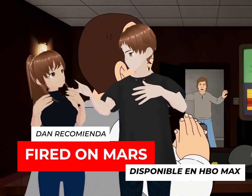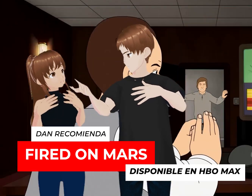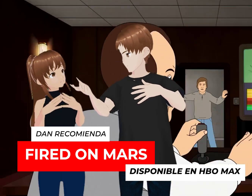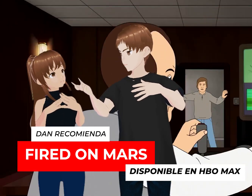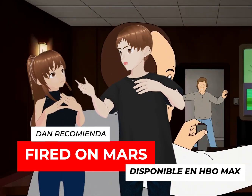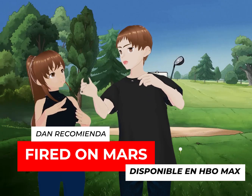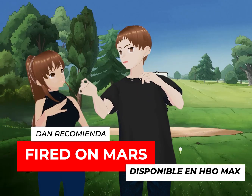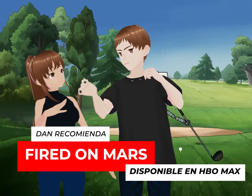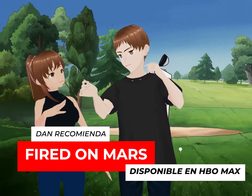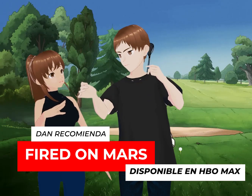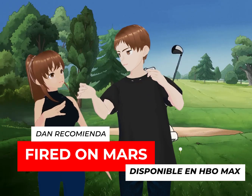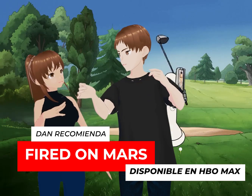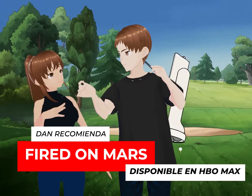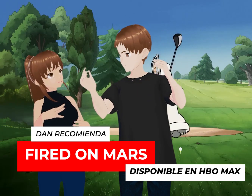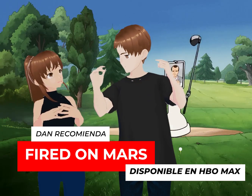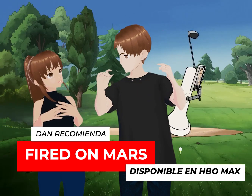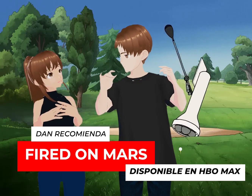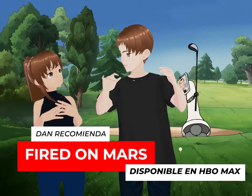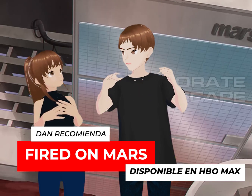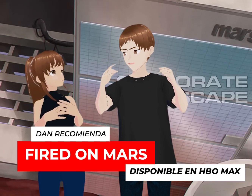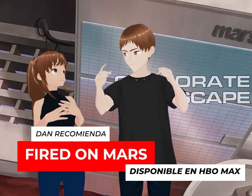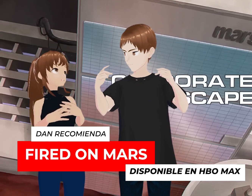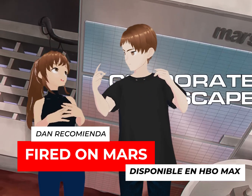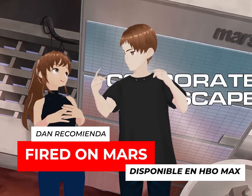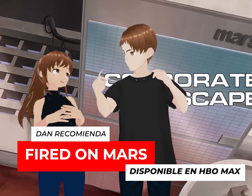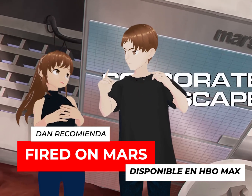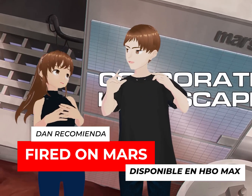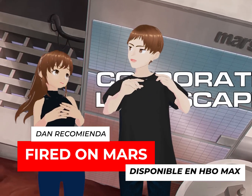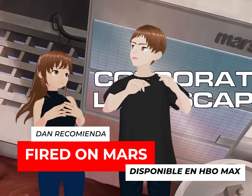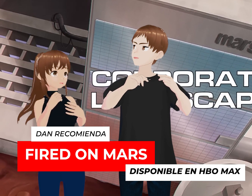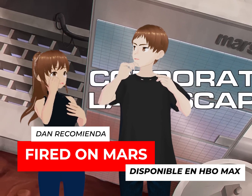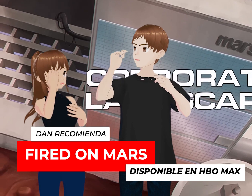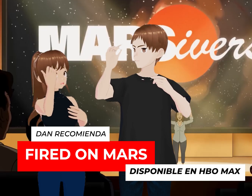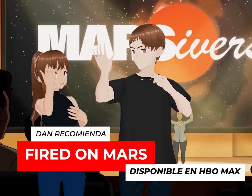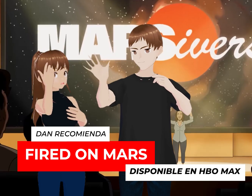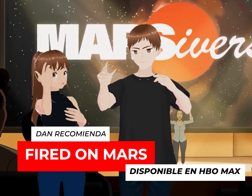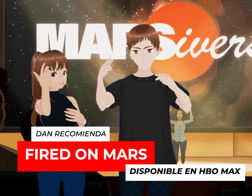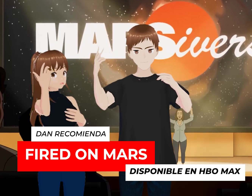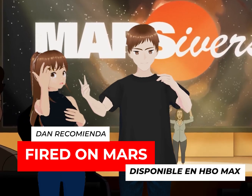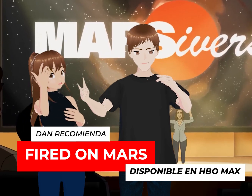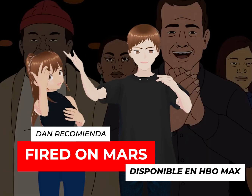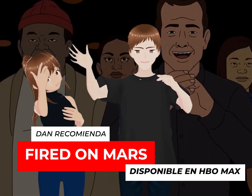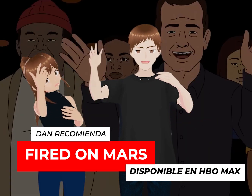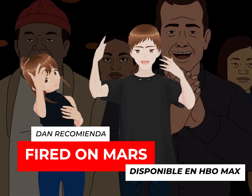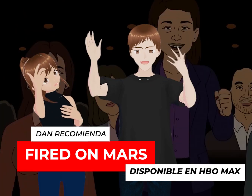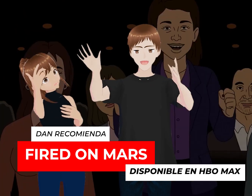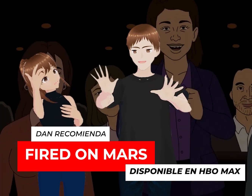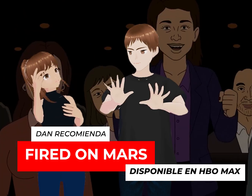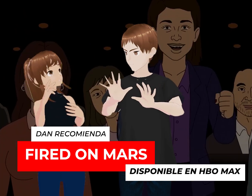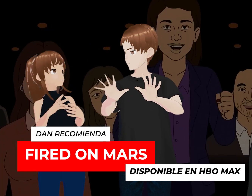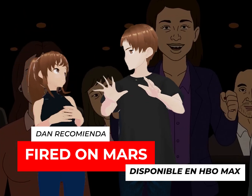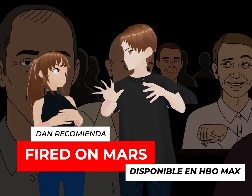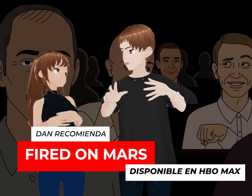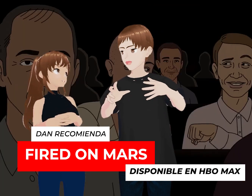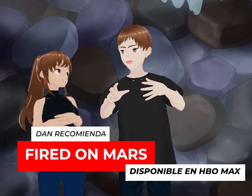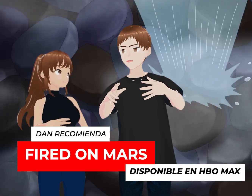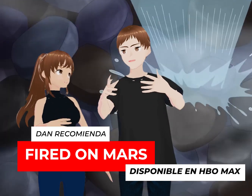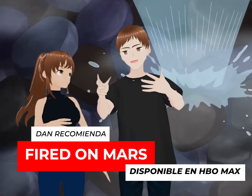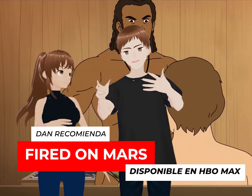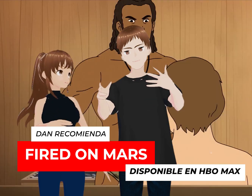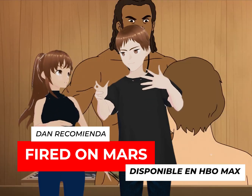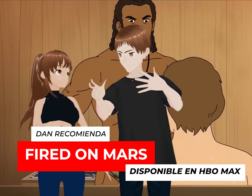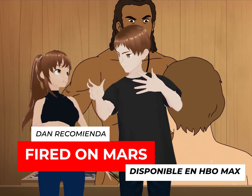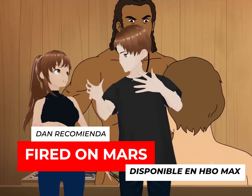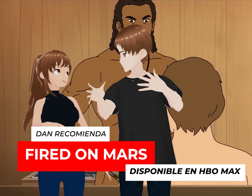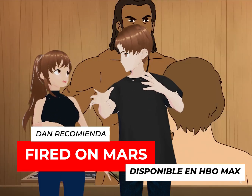Marte y que, de hecho, su esposa vive en la tierra, es parte de la misma compañía y va a ir en los próximos meses allá. Y él empieza como que a,